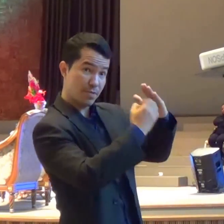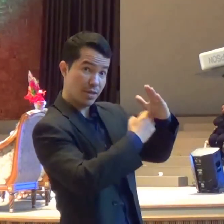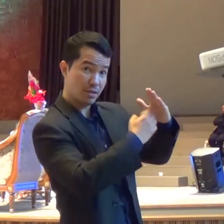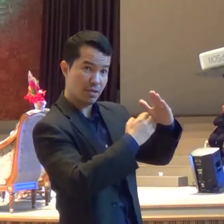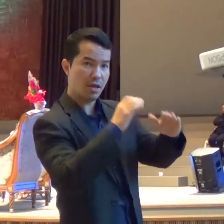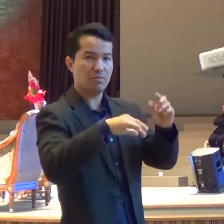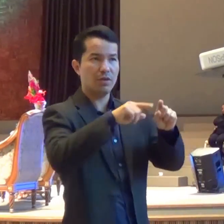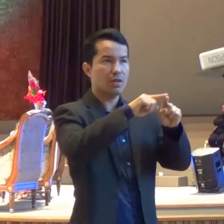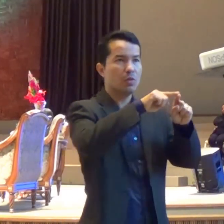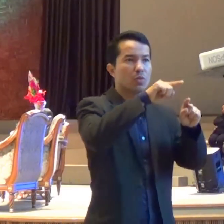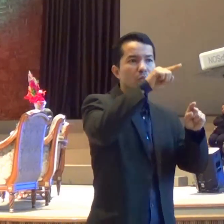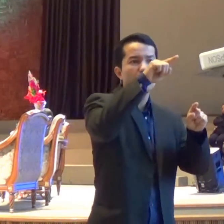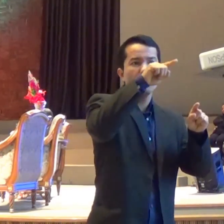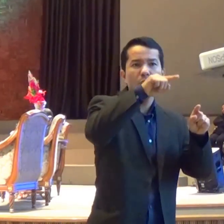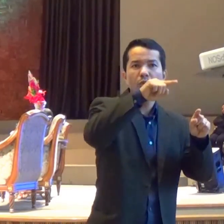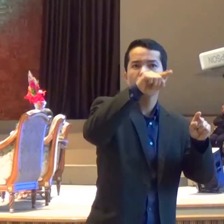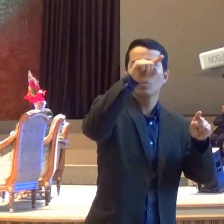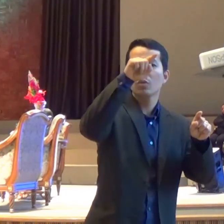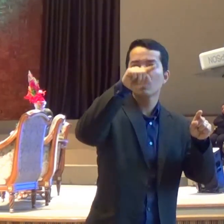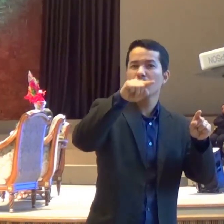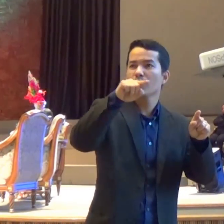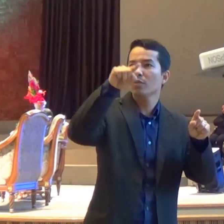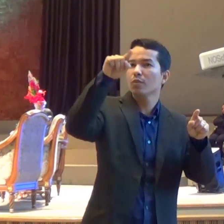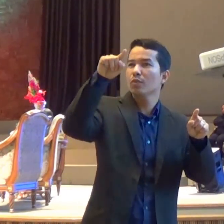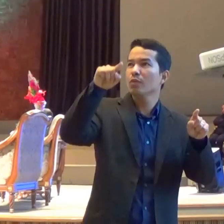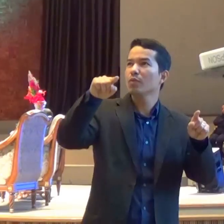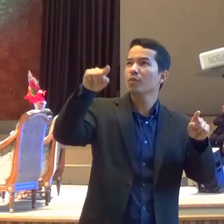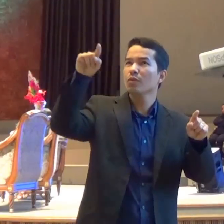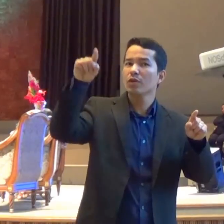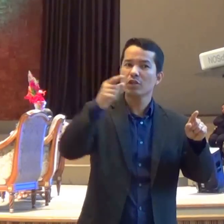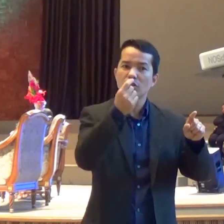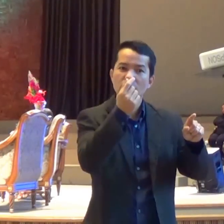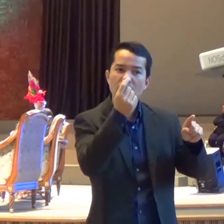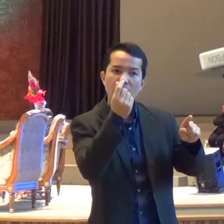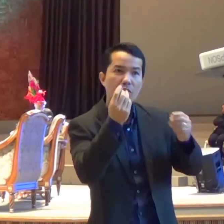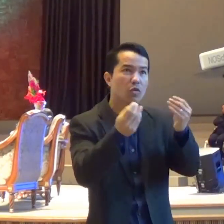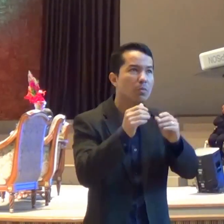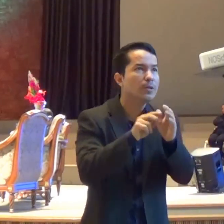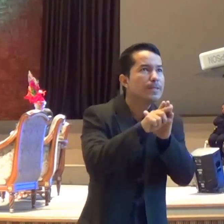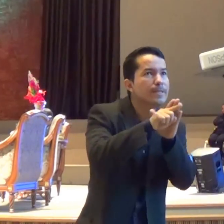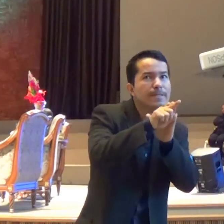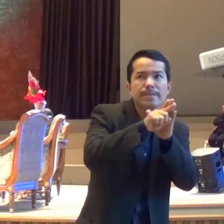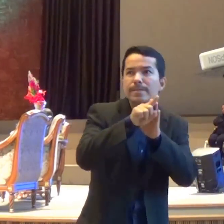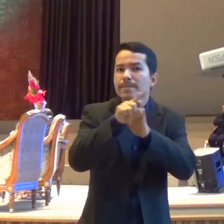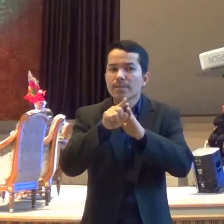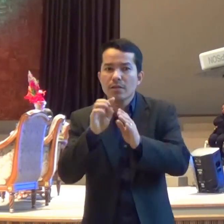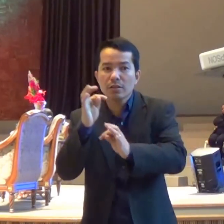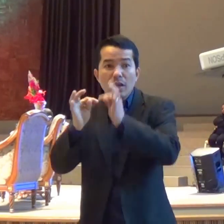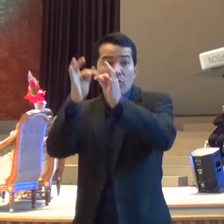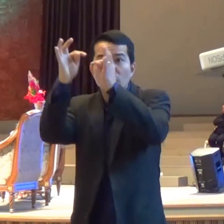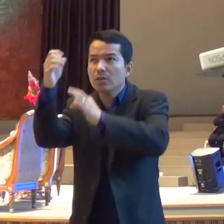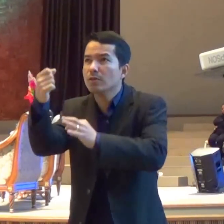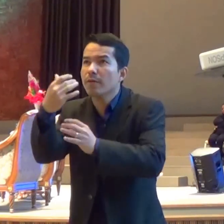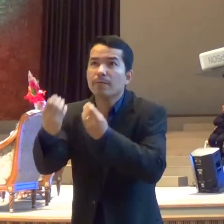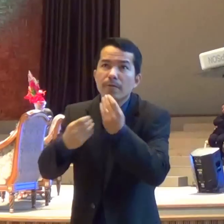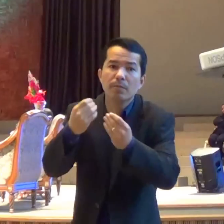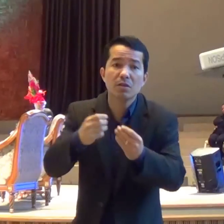está O mercado Quais são as demandas De hoje Quais são As inovações Que surgiram Você vai falir